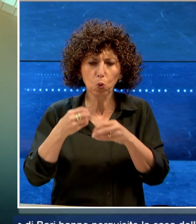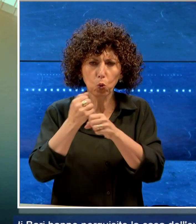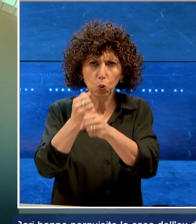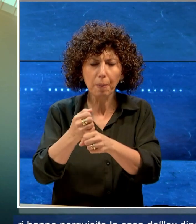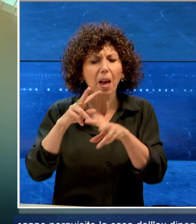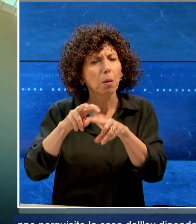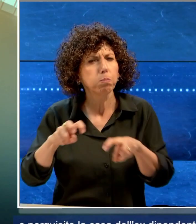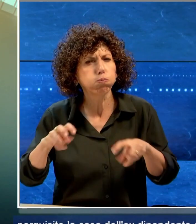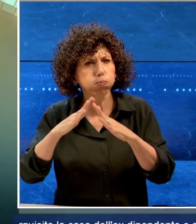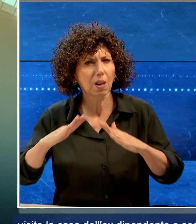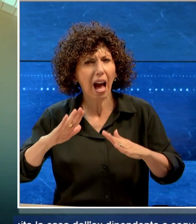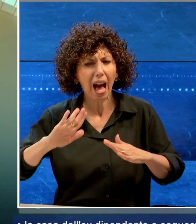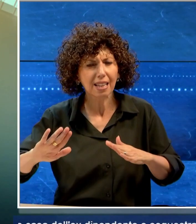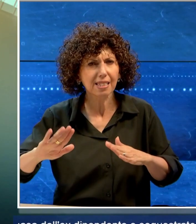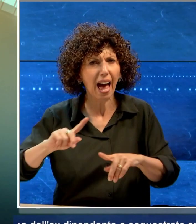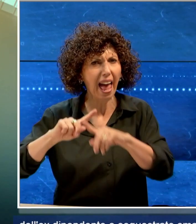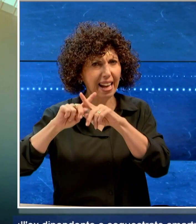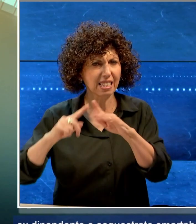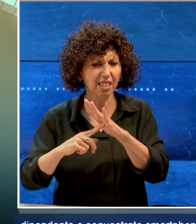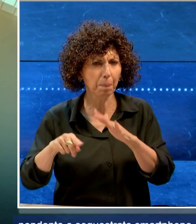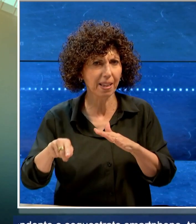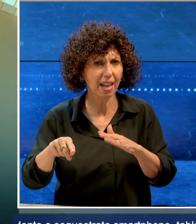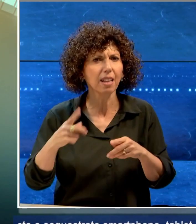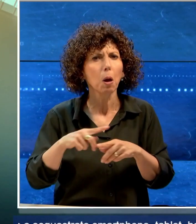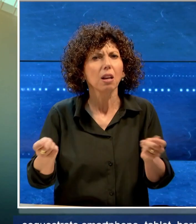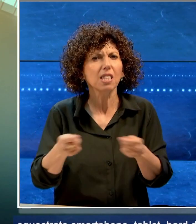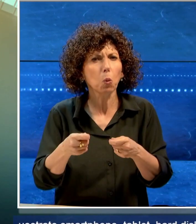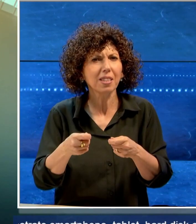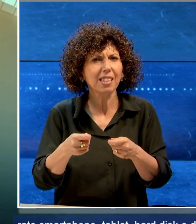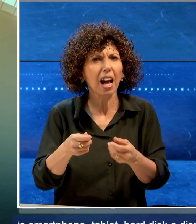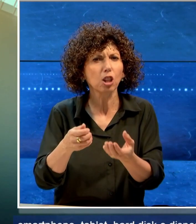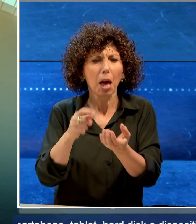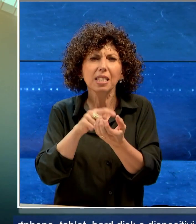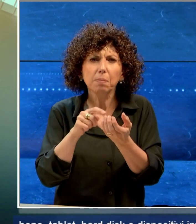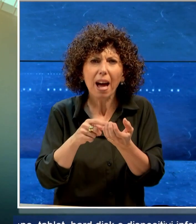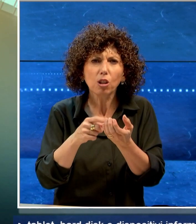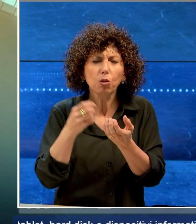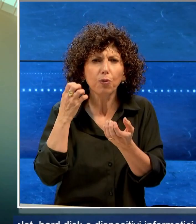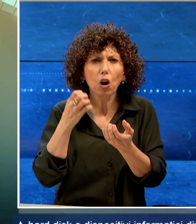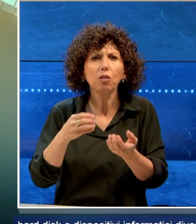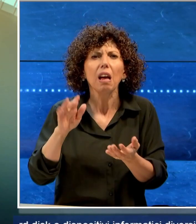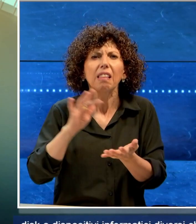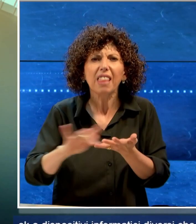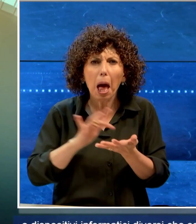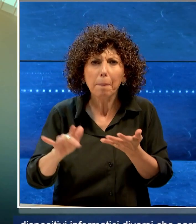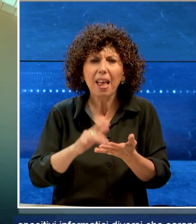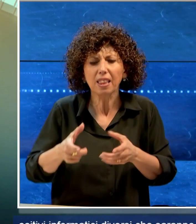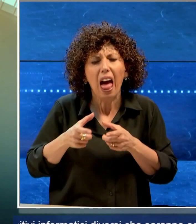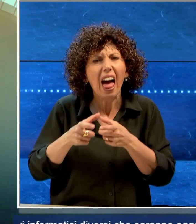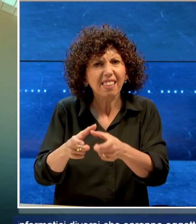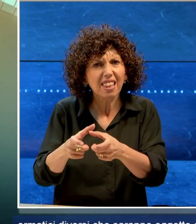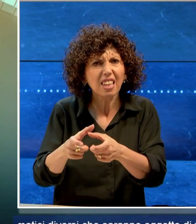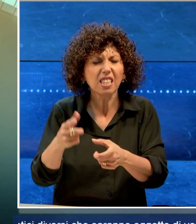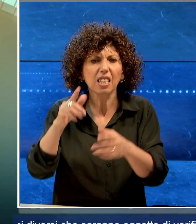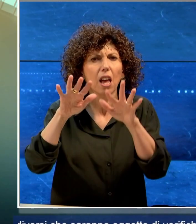perquisito la casa dell'ex dipendente e sequestrato smartphone, tablet, hard disk e dispositivi informatici